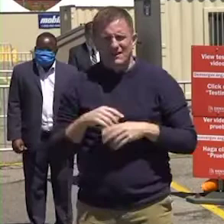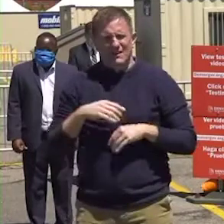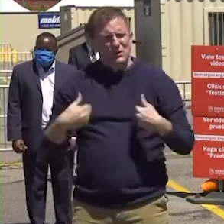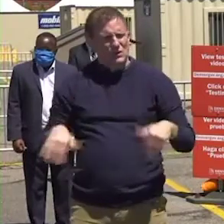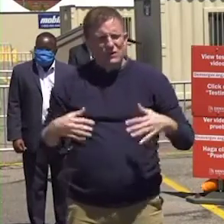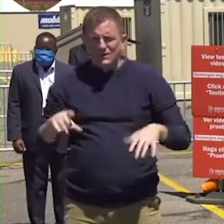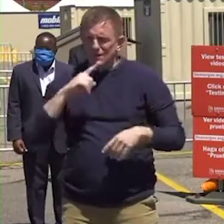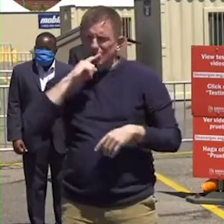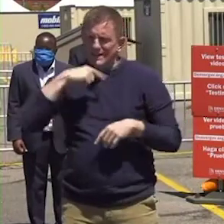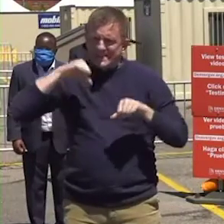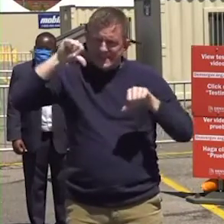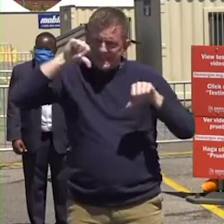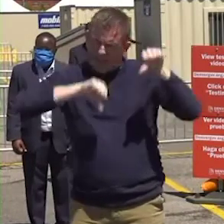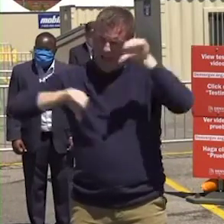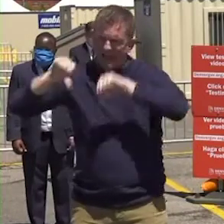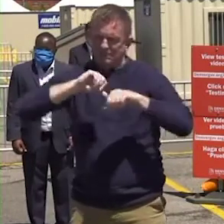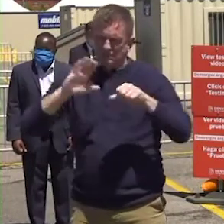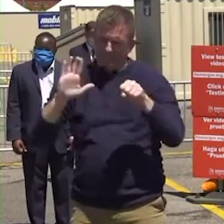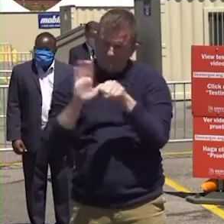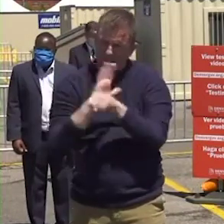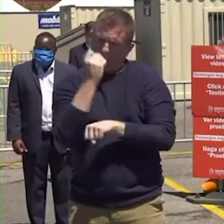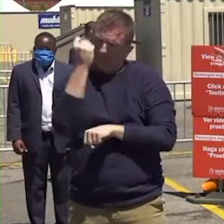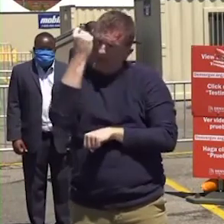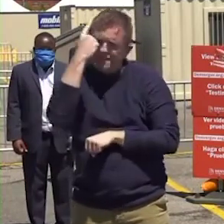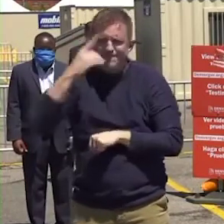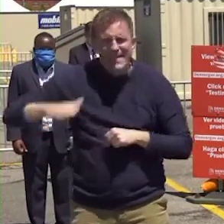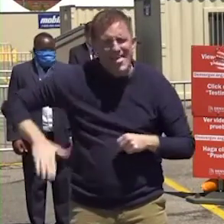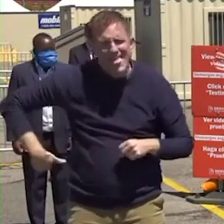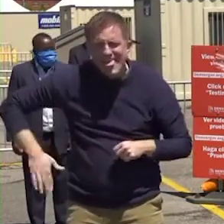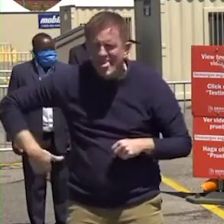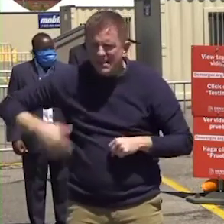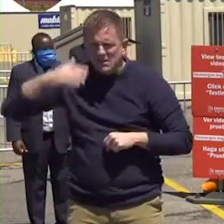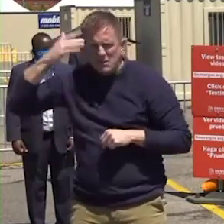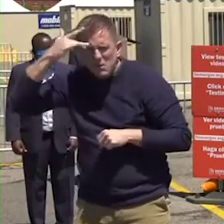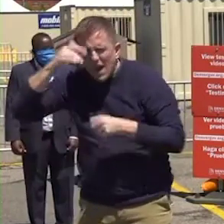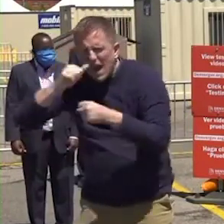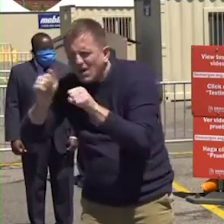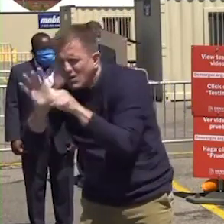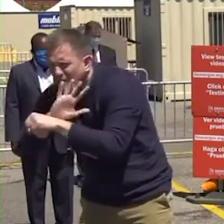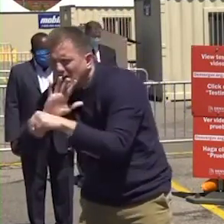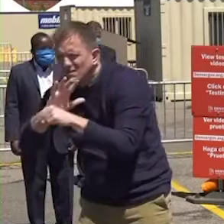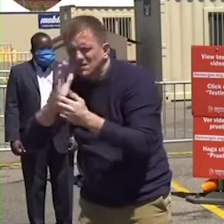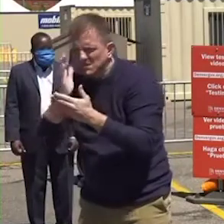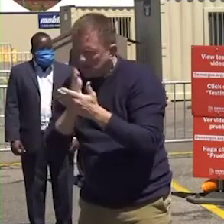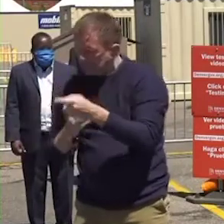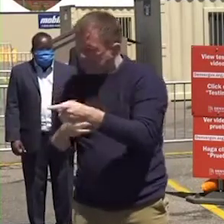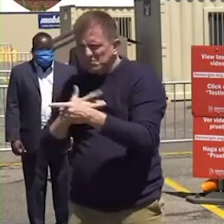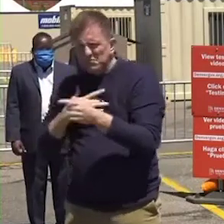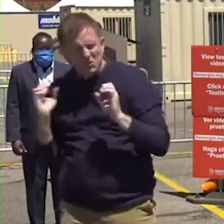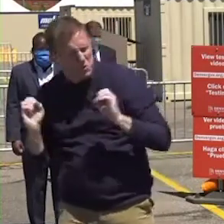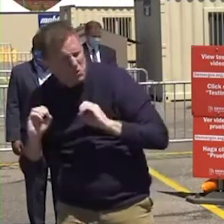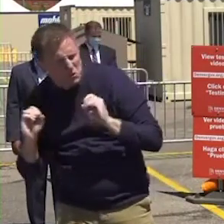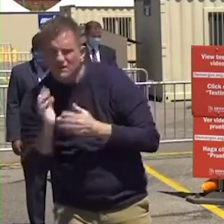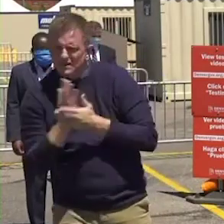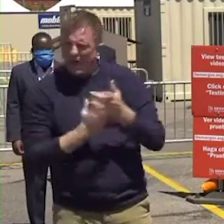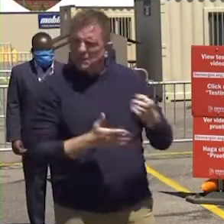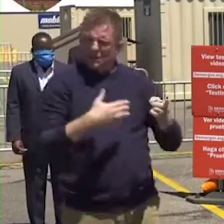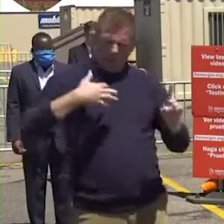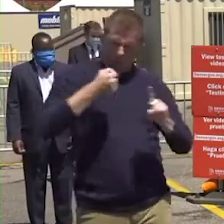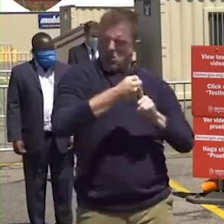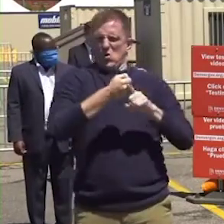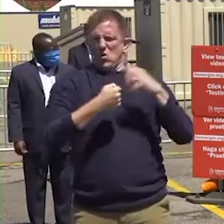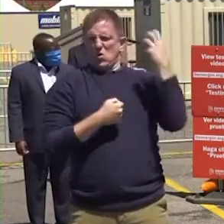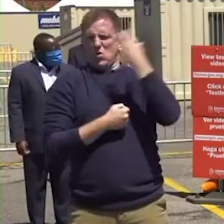desde completamente asintomáticos a una neumonía mortal o un fracaso de los órganos. Los científicos